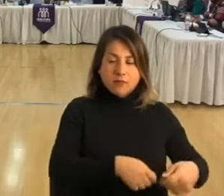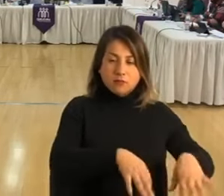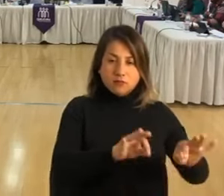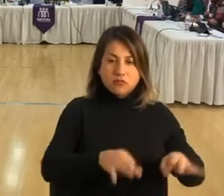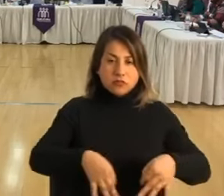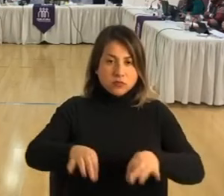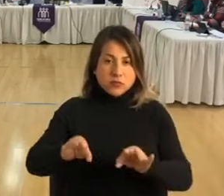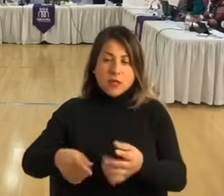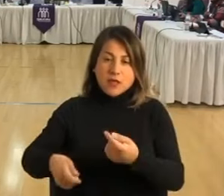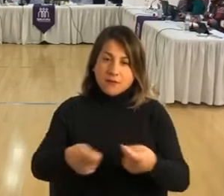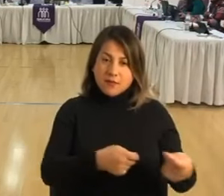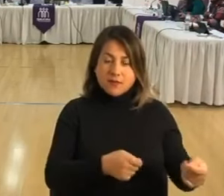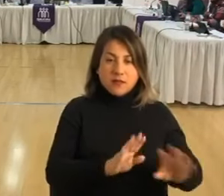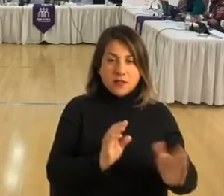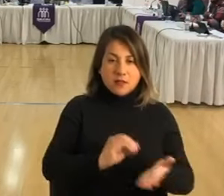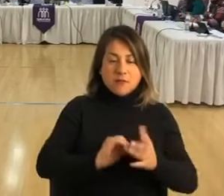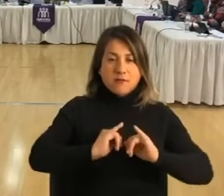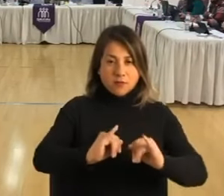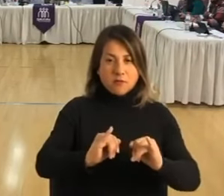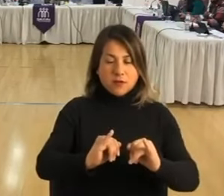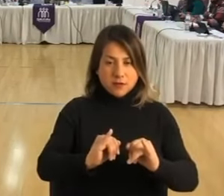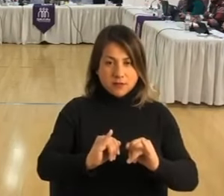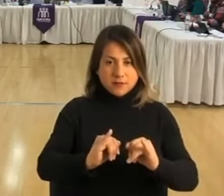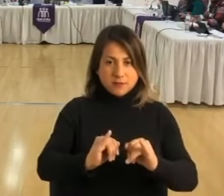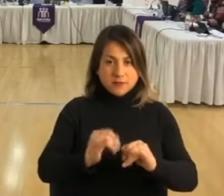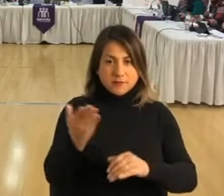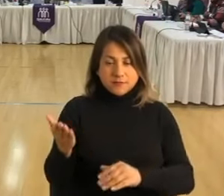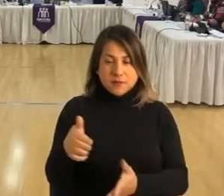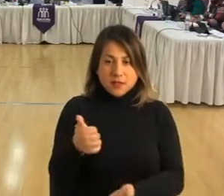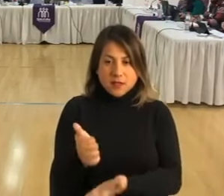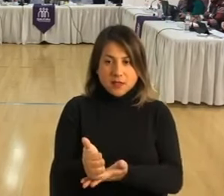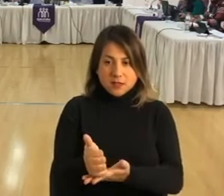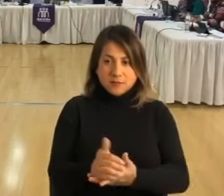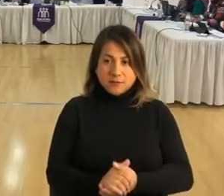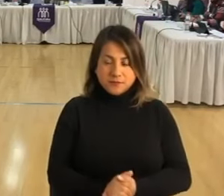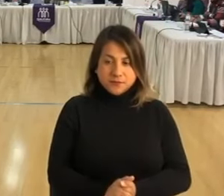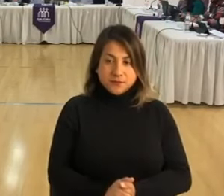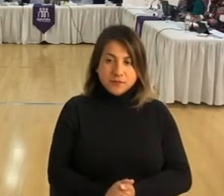puestos. Eso es todo cuando tengo la correspondencia a la dirección.